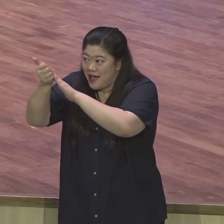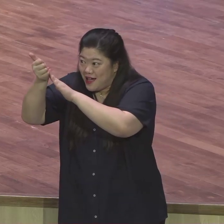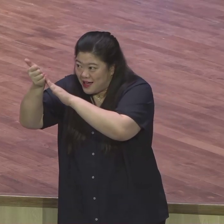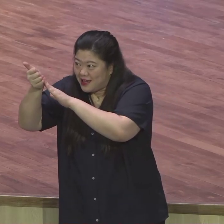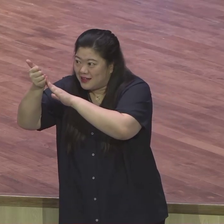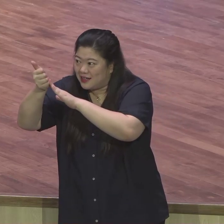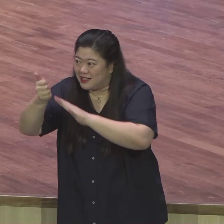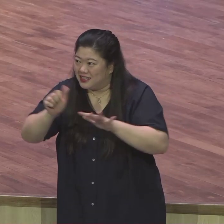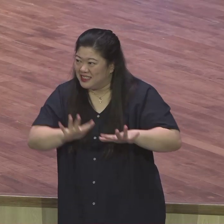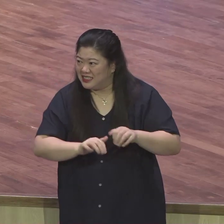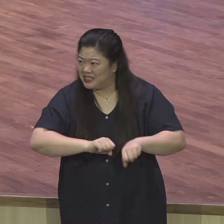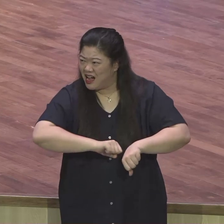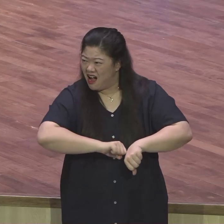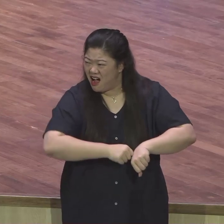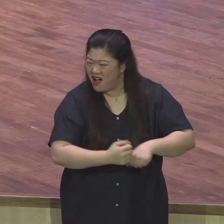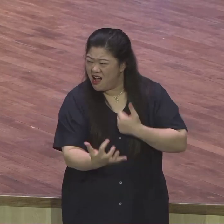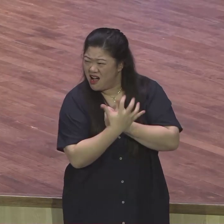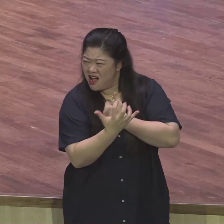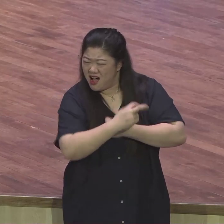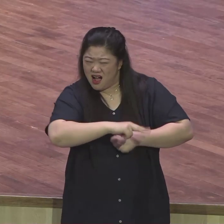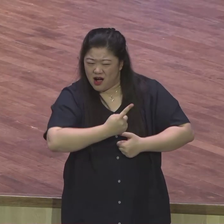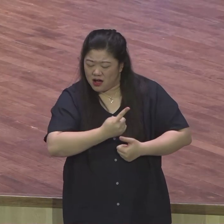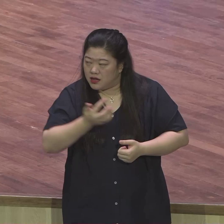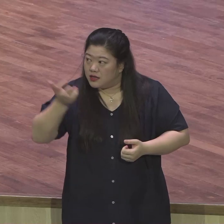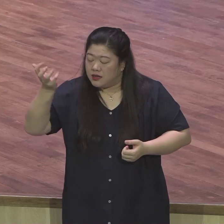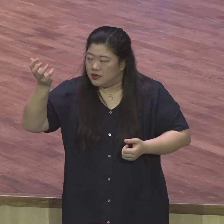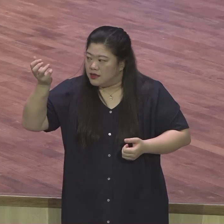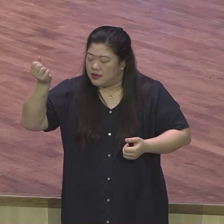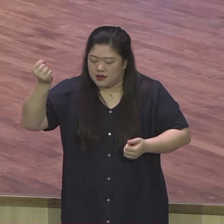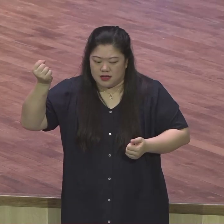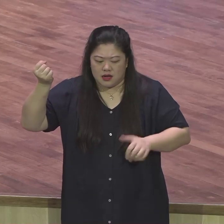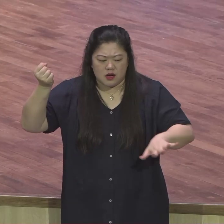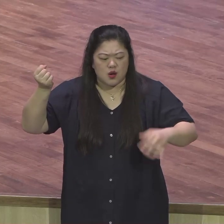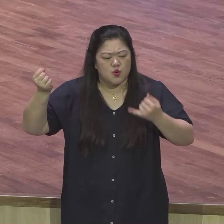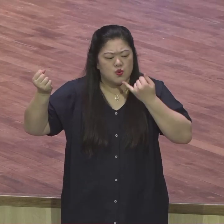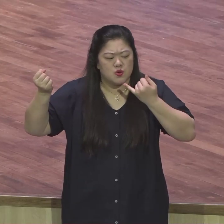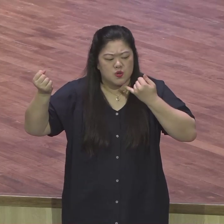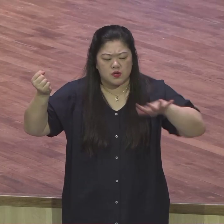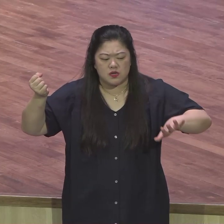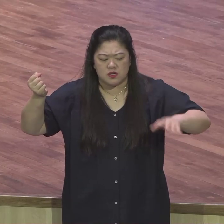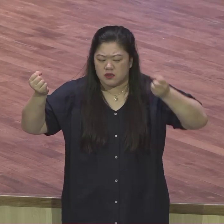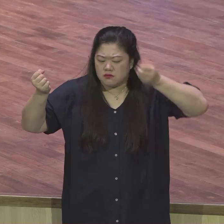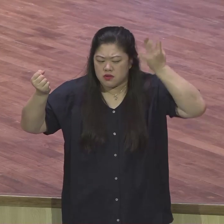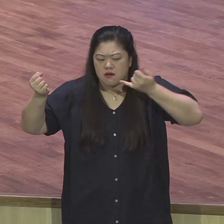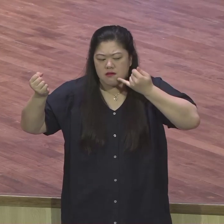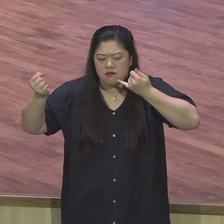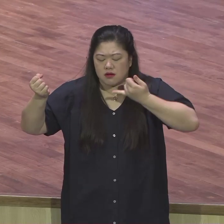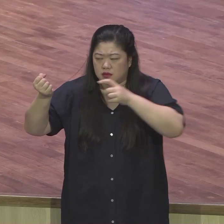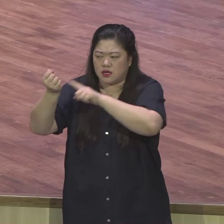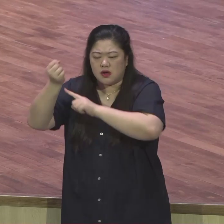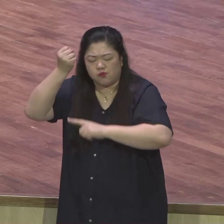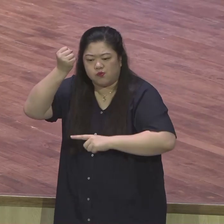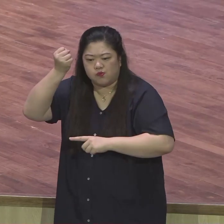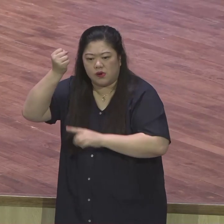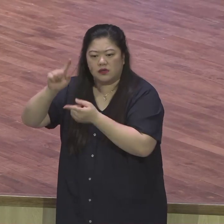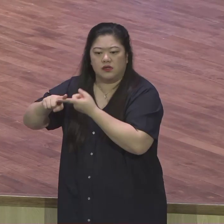다시금 일어나게 하는 발판 다시금 힘을 얻게 하는 발판이 뭐냐? 하나님의